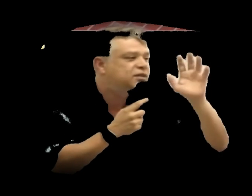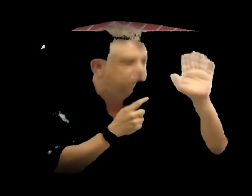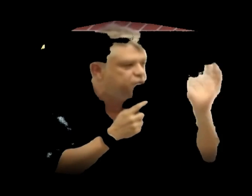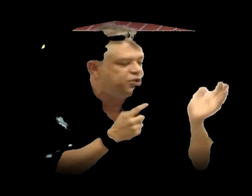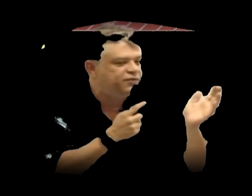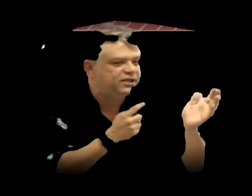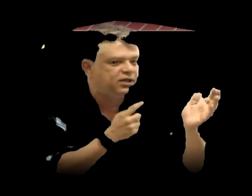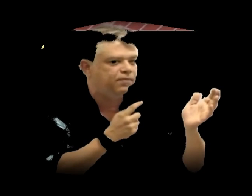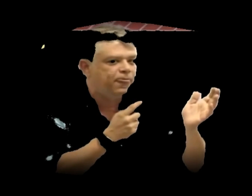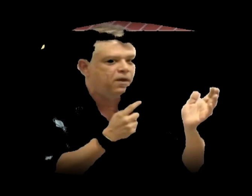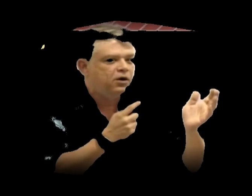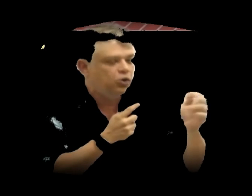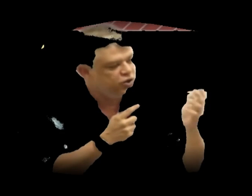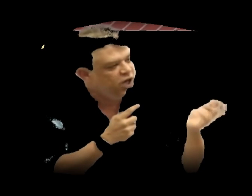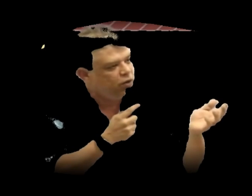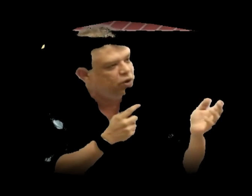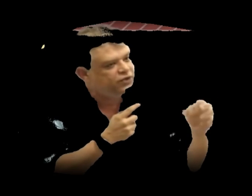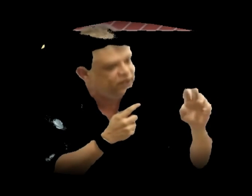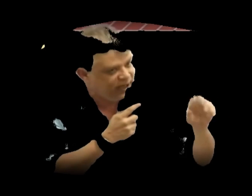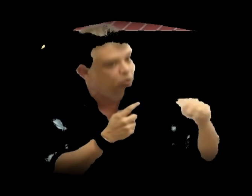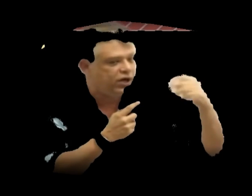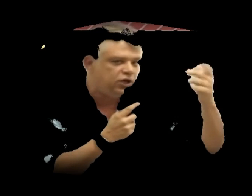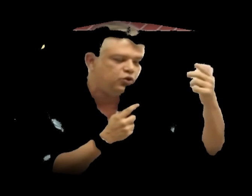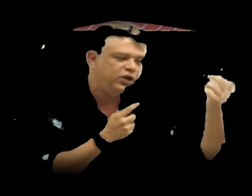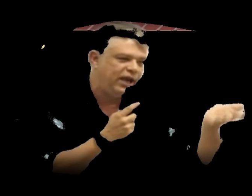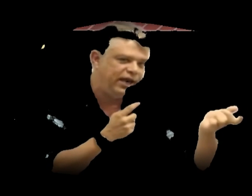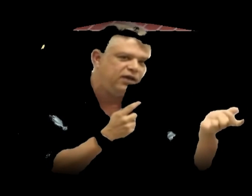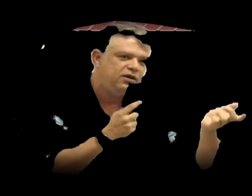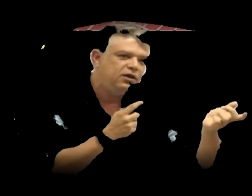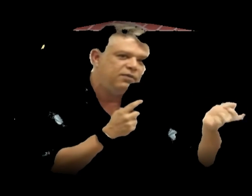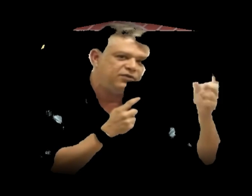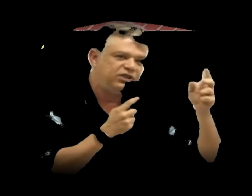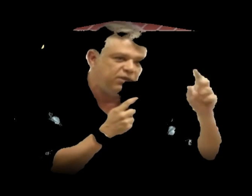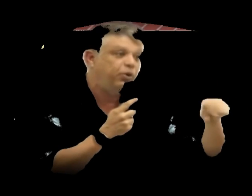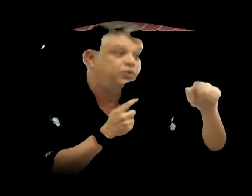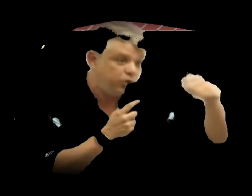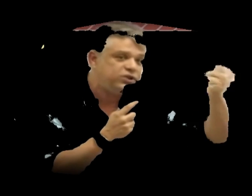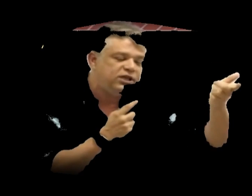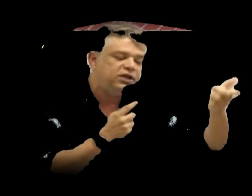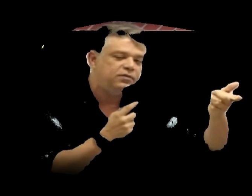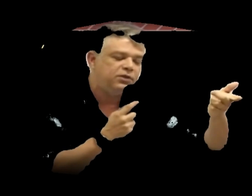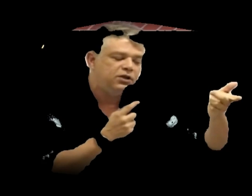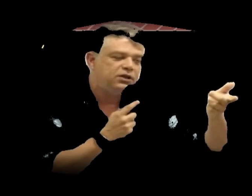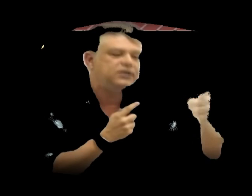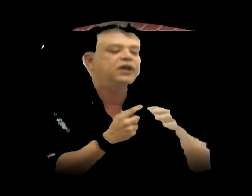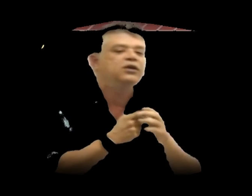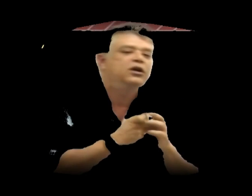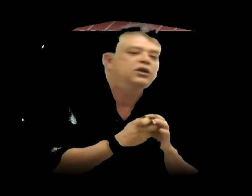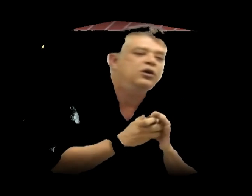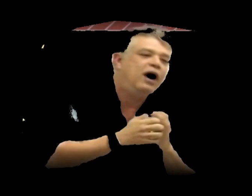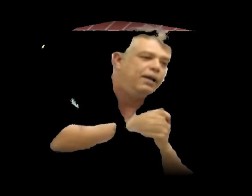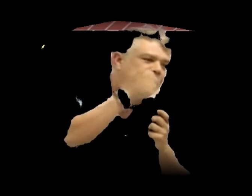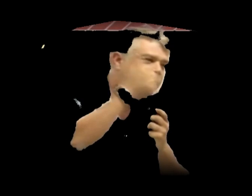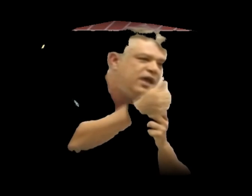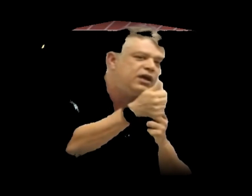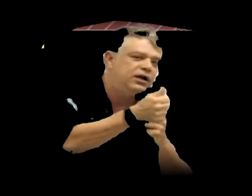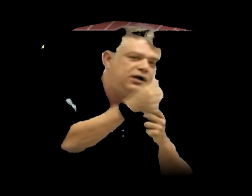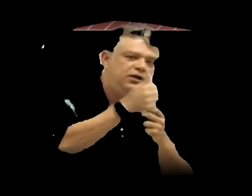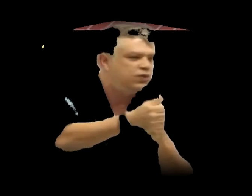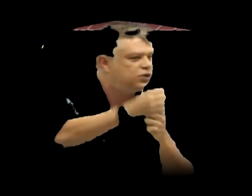que a gente podia fazer. Hoje não. Hoje você é um crítico do que lê, mas você também pode produzir. Então, a primeira, isso está